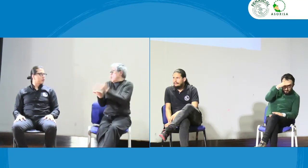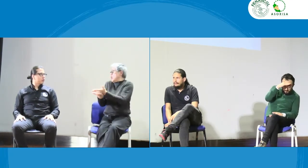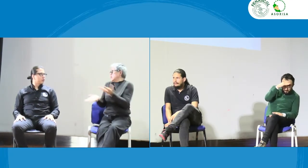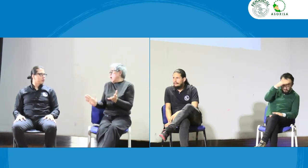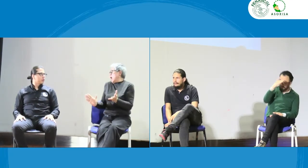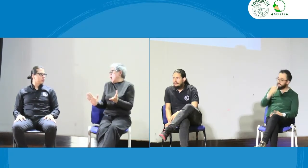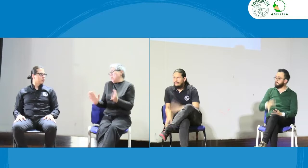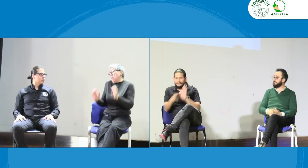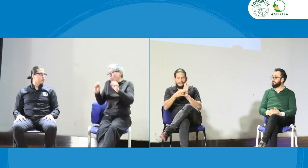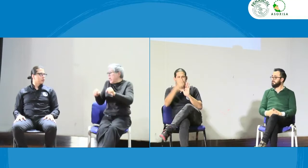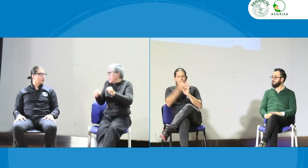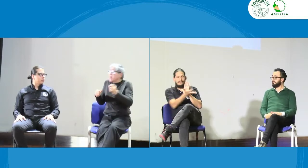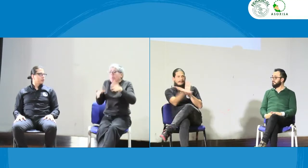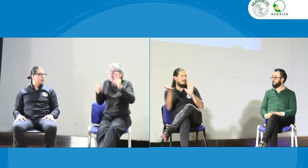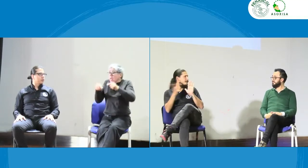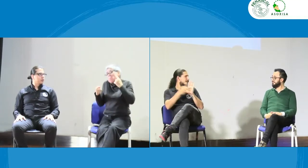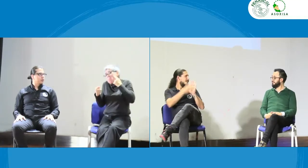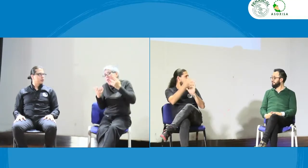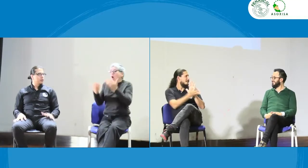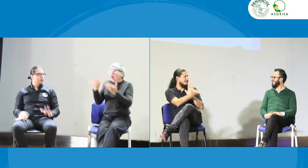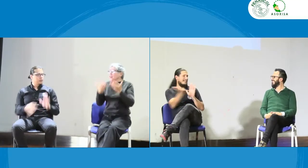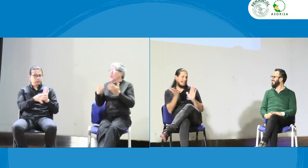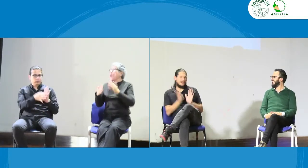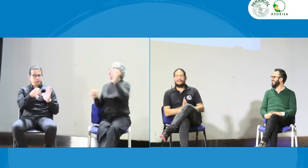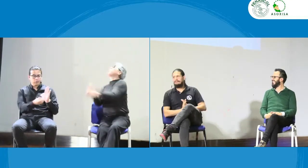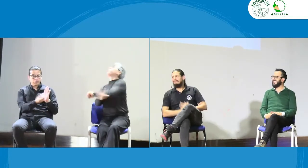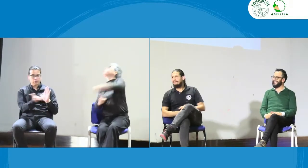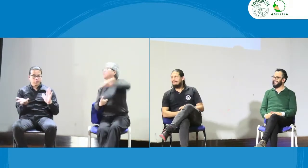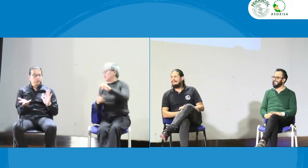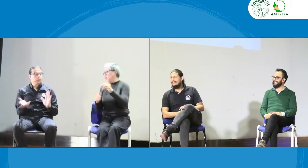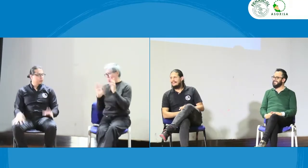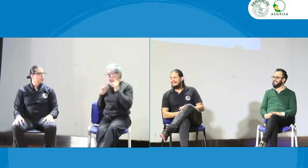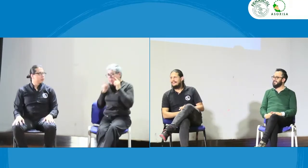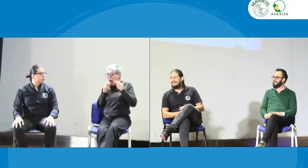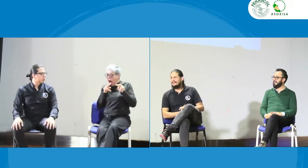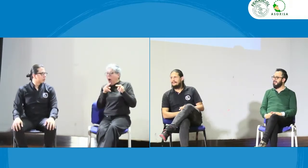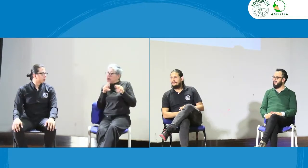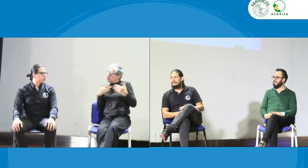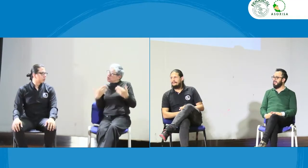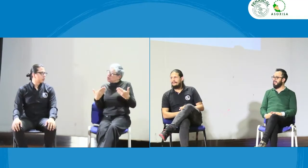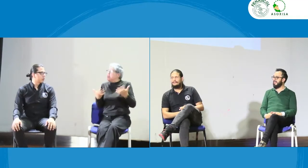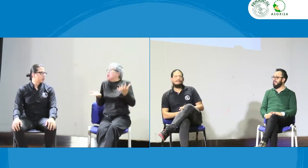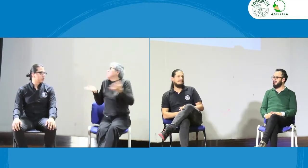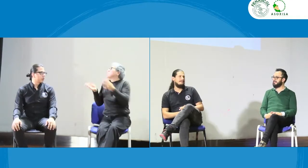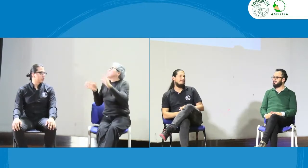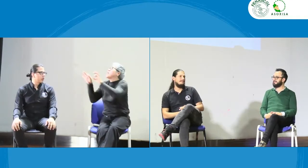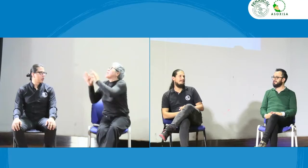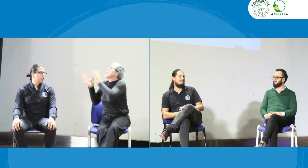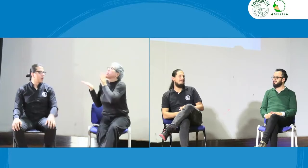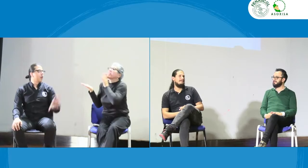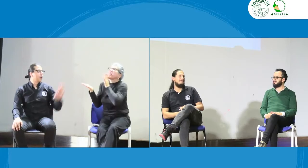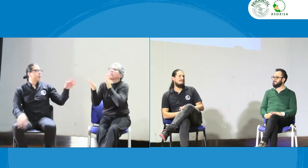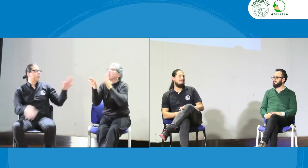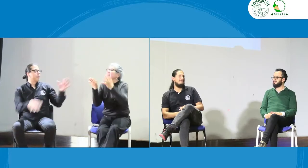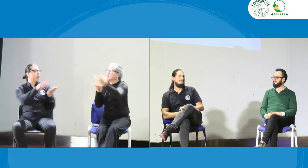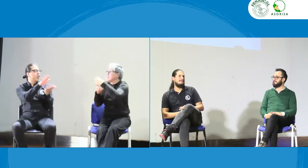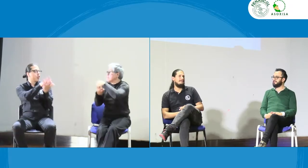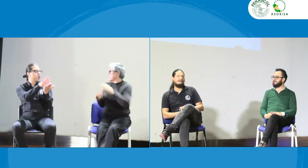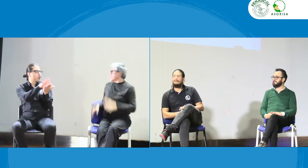deontología es una buena propuesta pero esto se puede estudiar no ignoremos esa propuesta a ver si nos sirve a ver quién más tiene otra